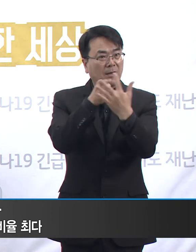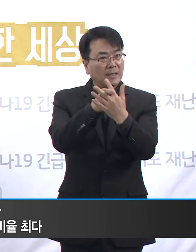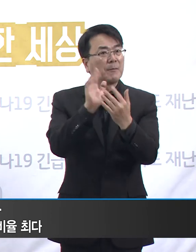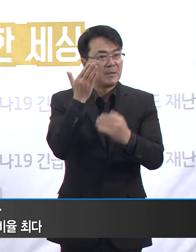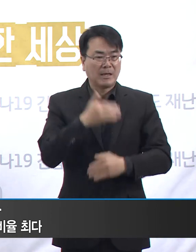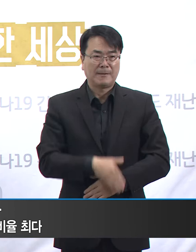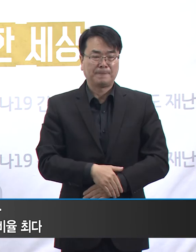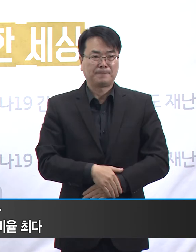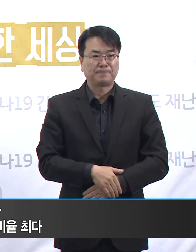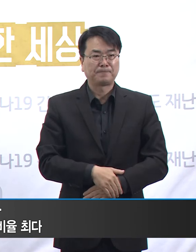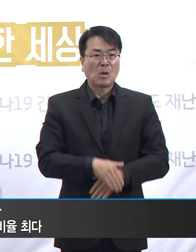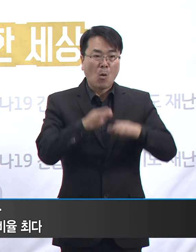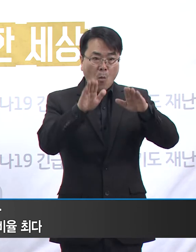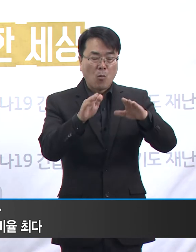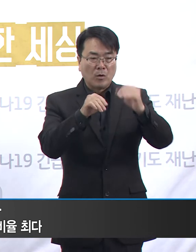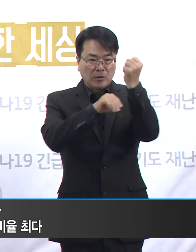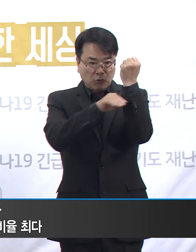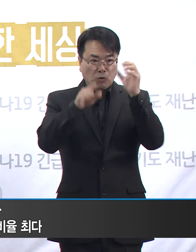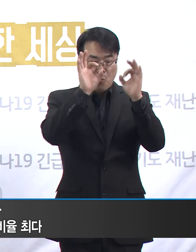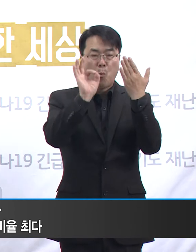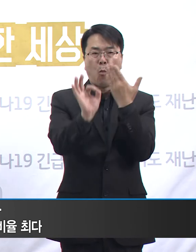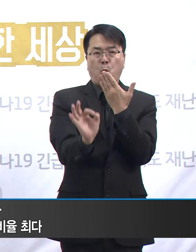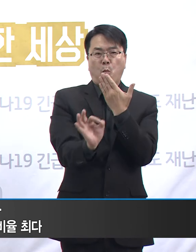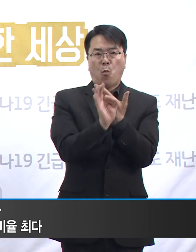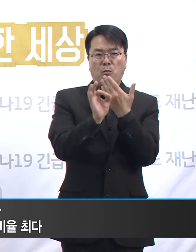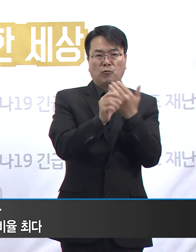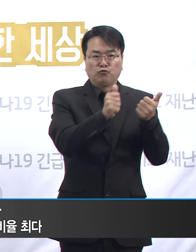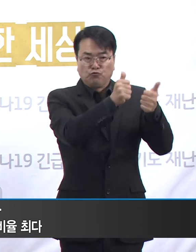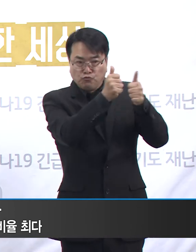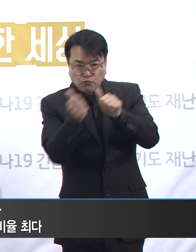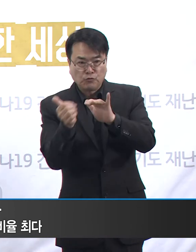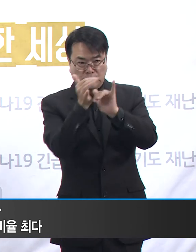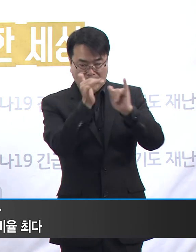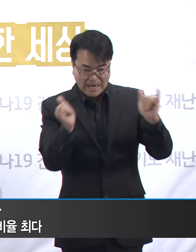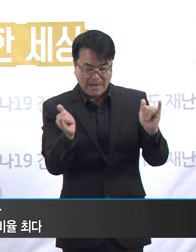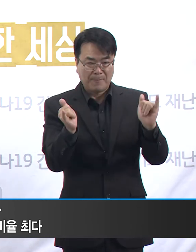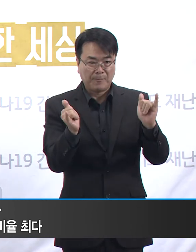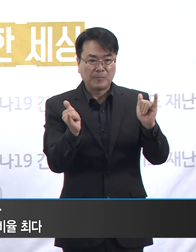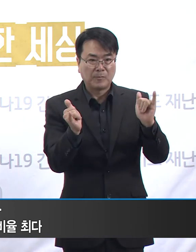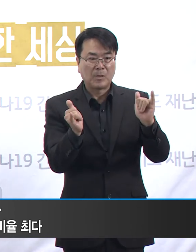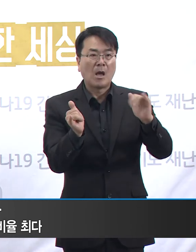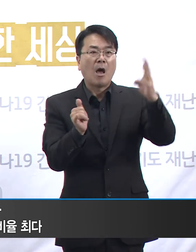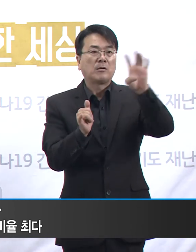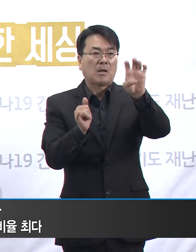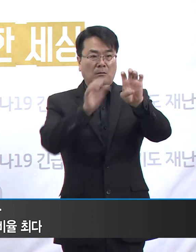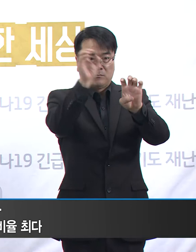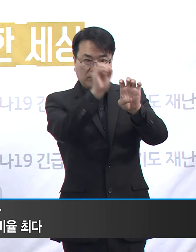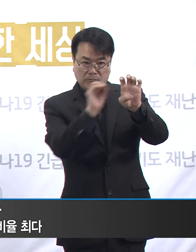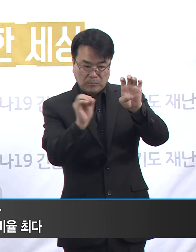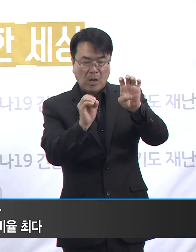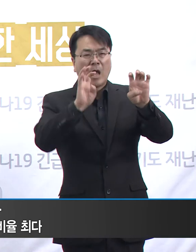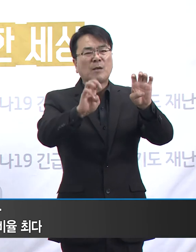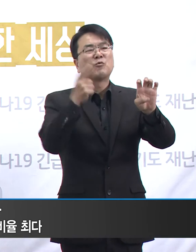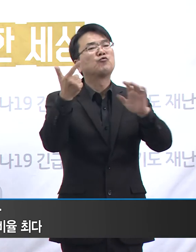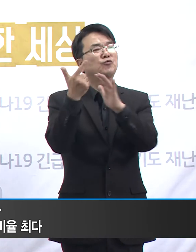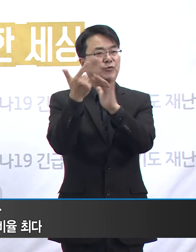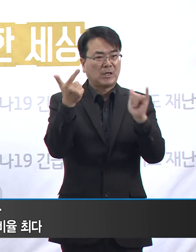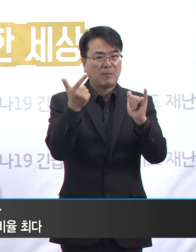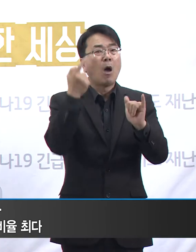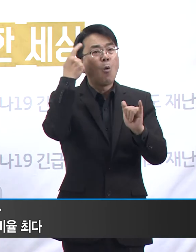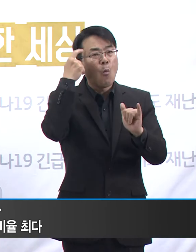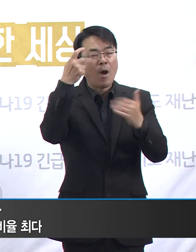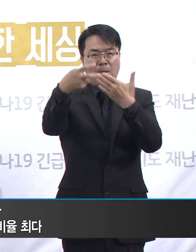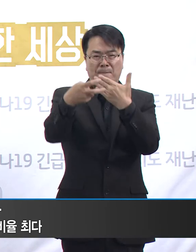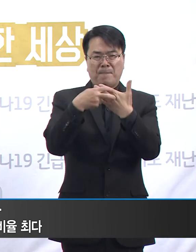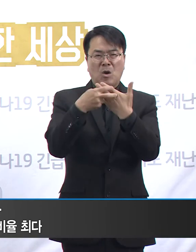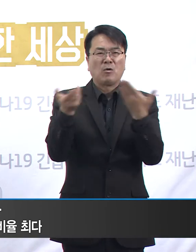11월 1일 0시 기준 경기도 코로나19 사망자 89명 중 40%인 36명이 의료 관련